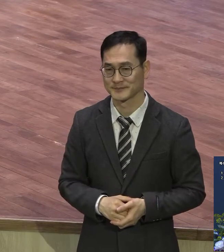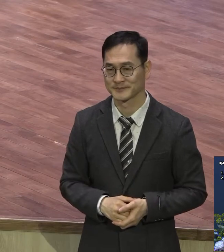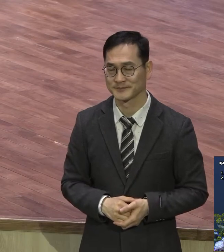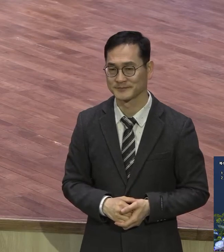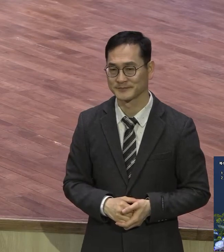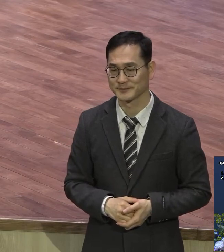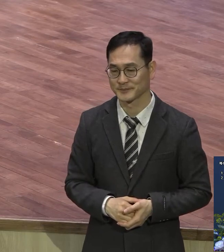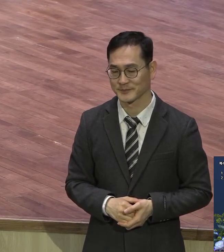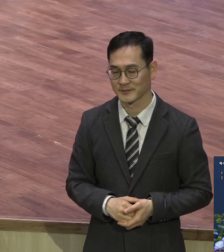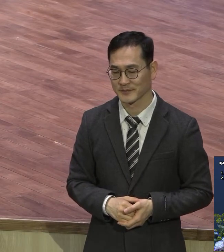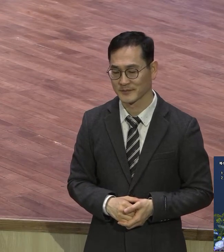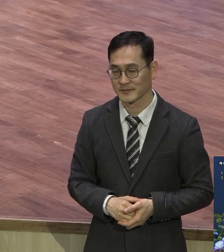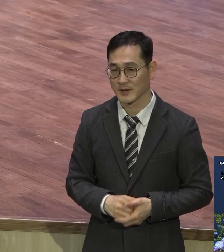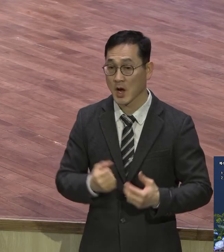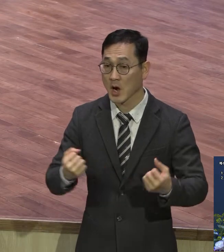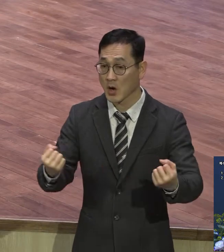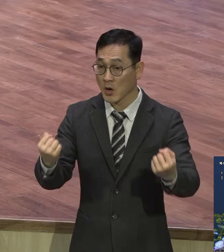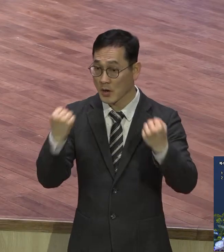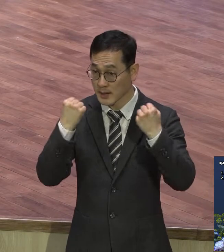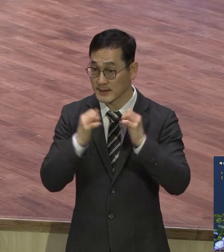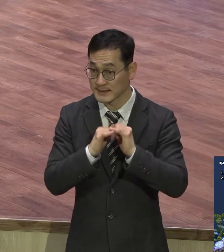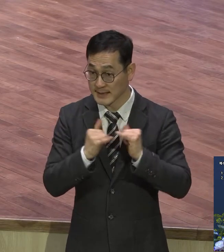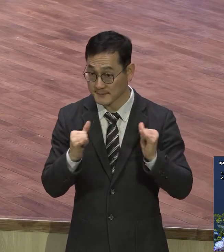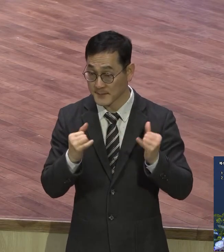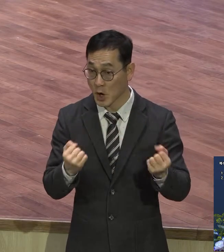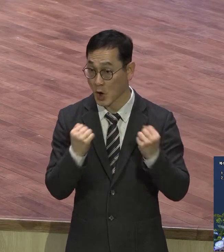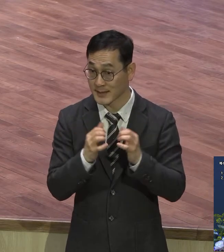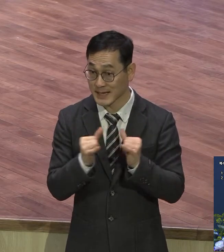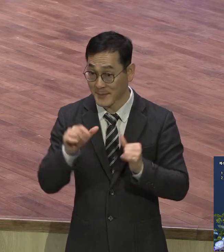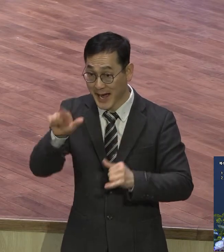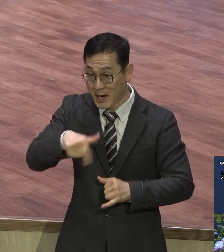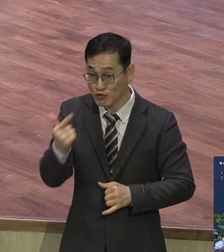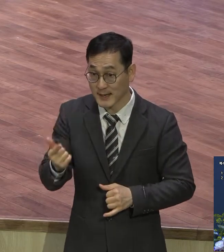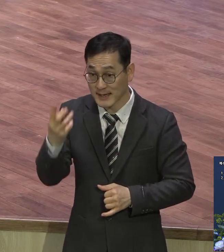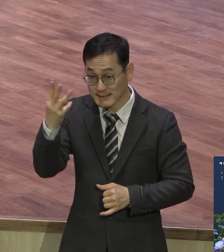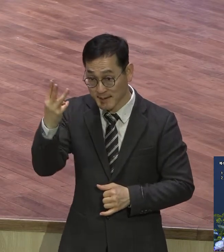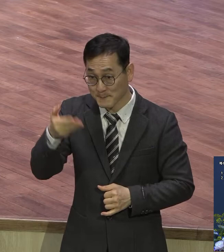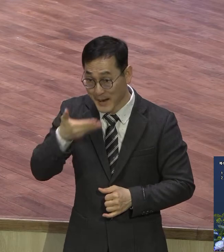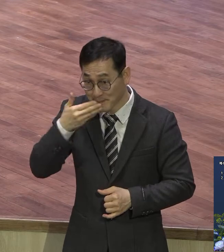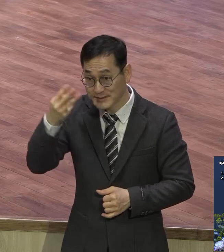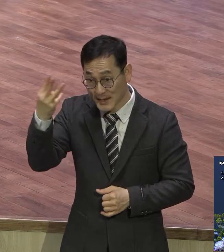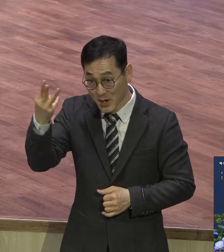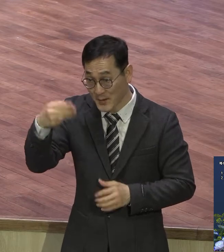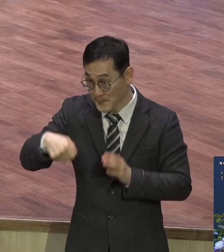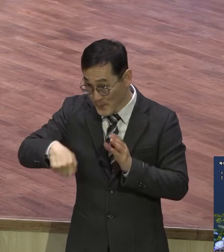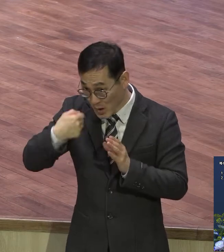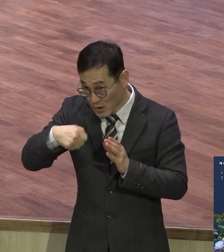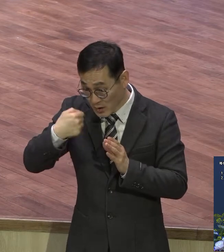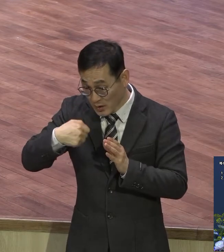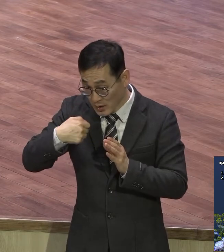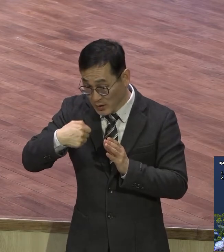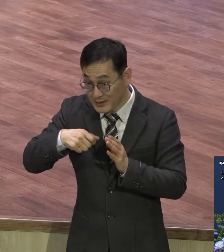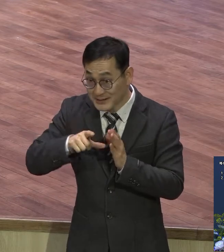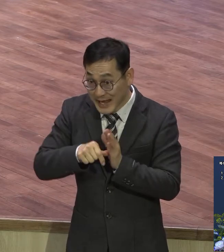건강한 사람은요 하루 세끼 밥을 먹는데 밥을 먹을 때마다 맛있어야 됩니다